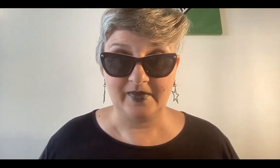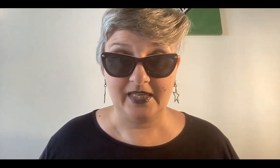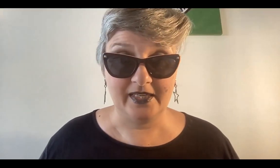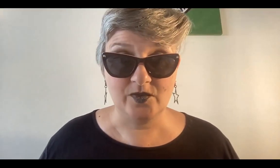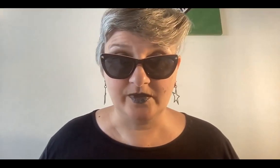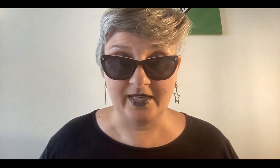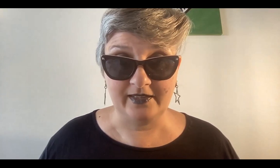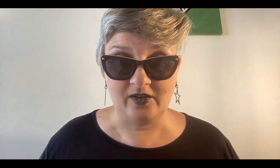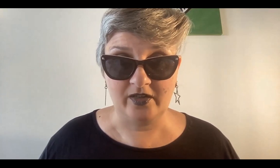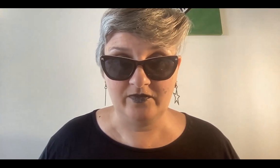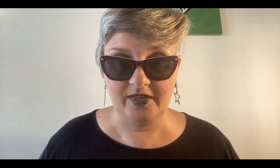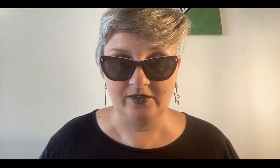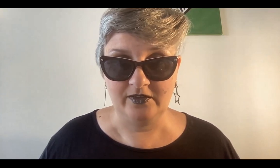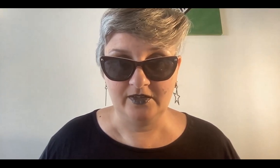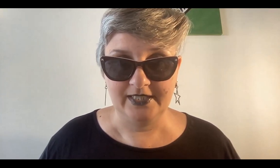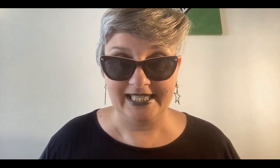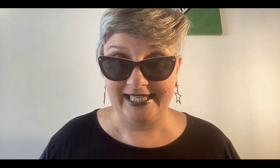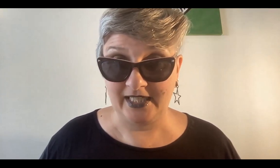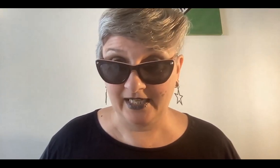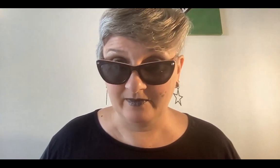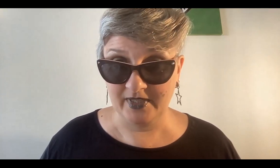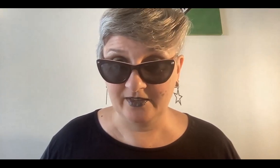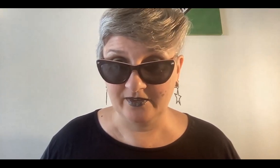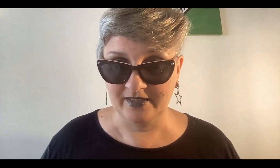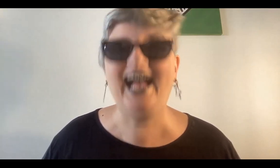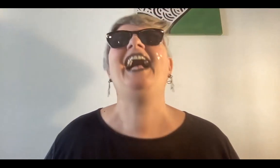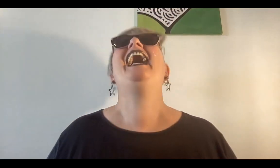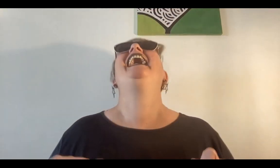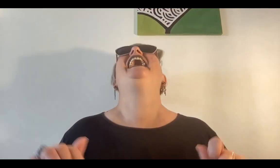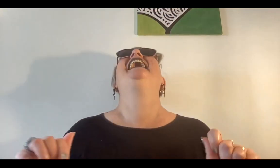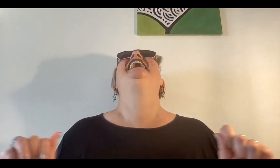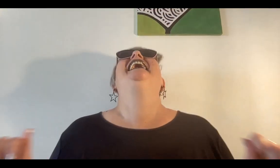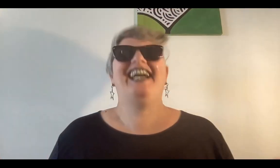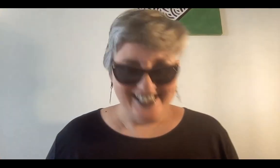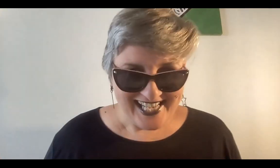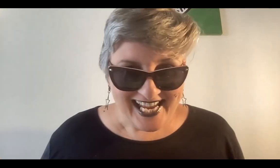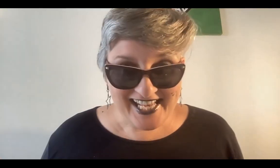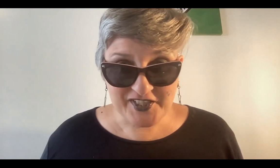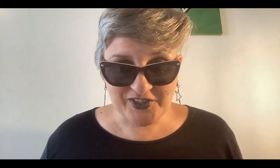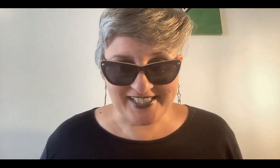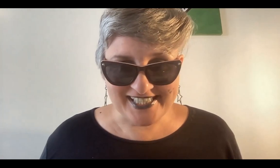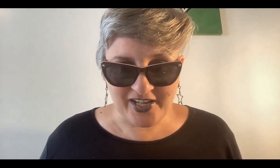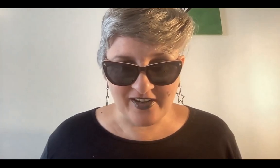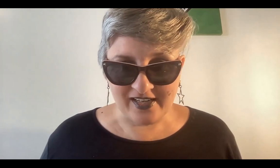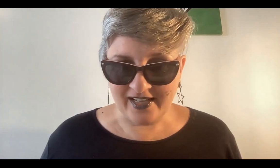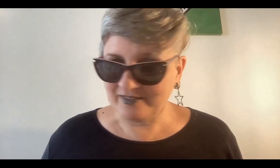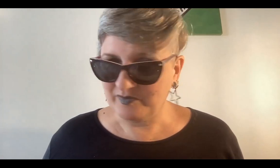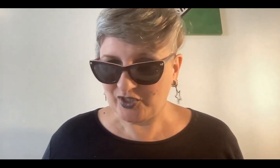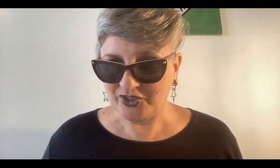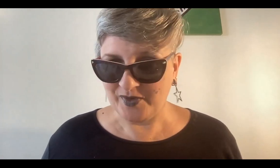que es un día terrorífico, que tengas miedo, eso te hicieron creer, pero yo te